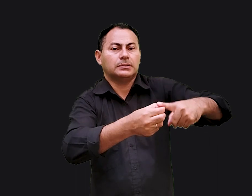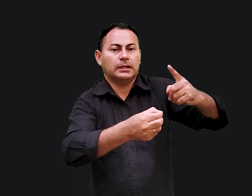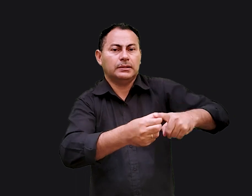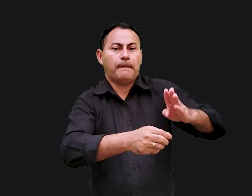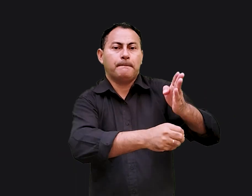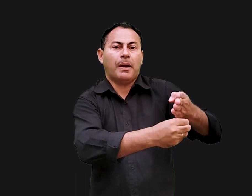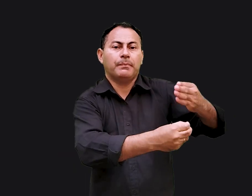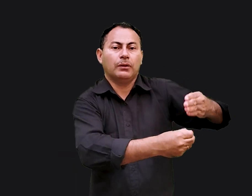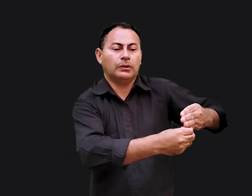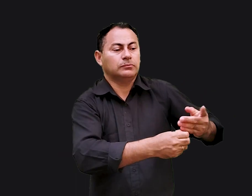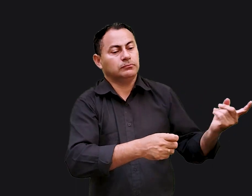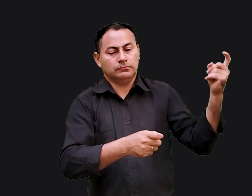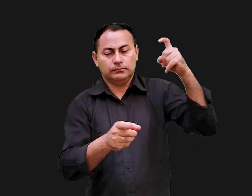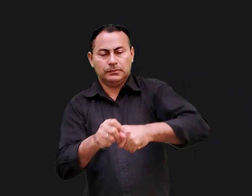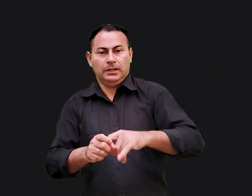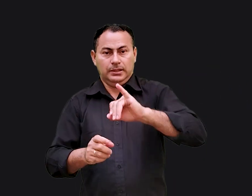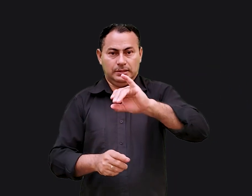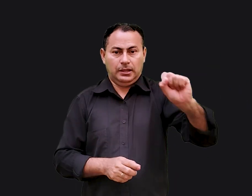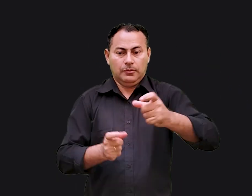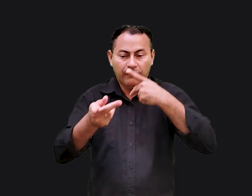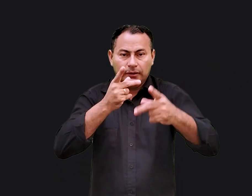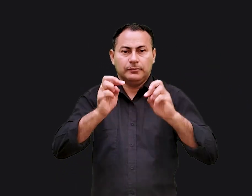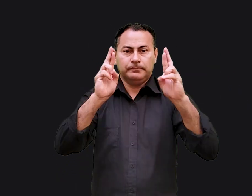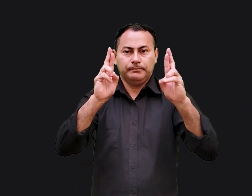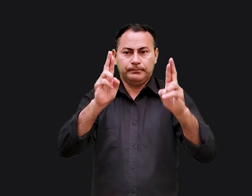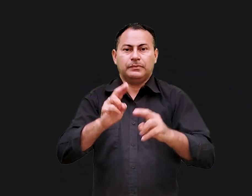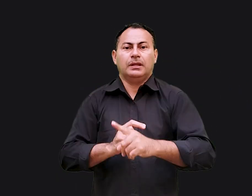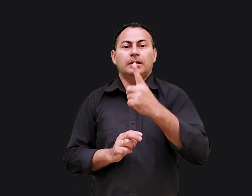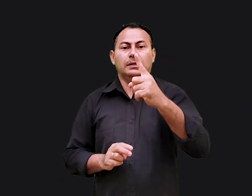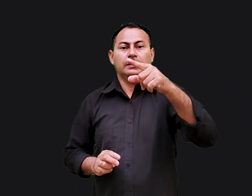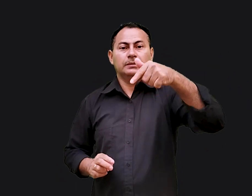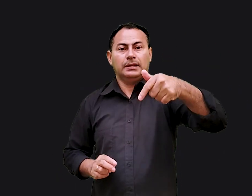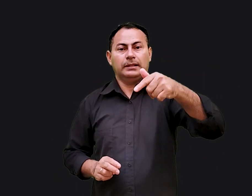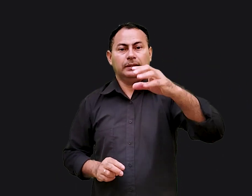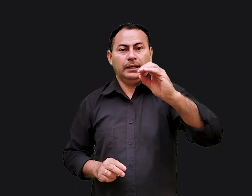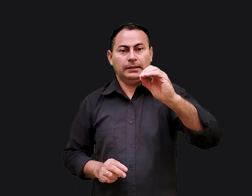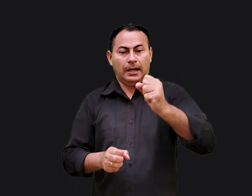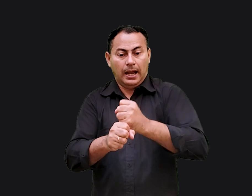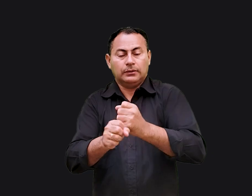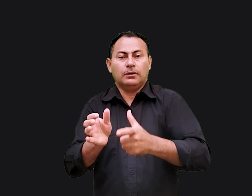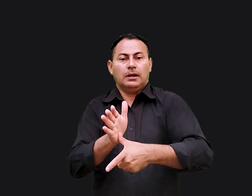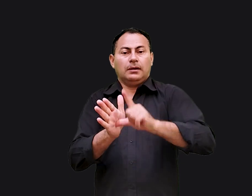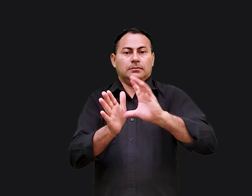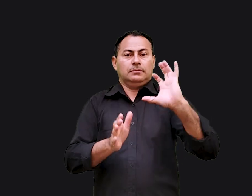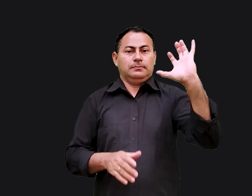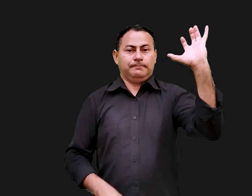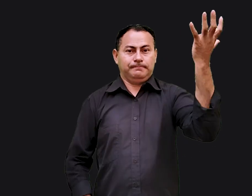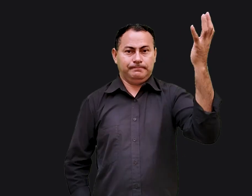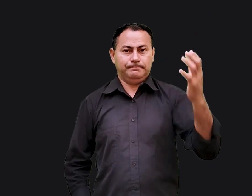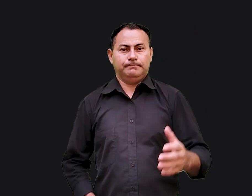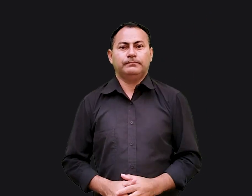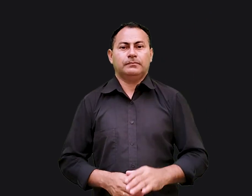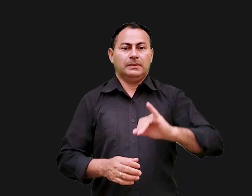voltarão. Isaías pregou essa mensagem de esperança cento e setenta anos antes de acontecer.